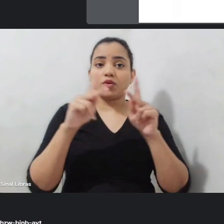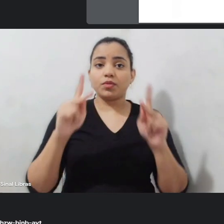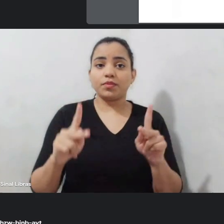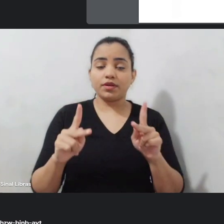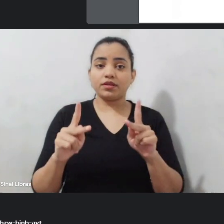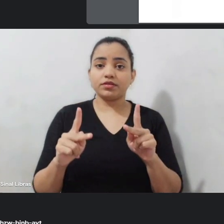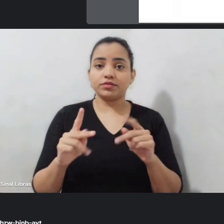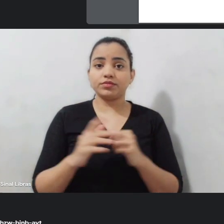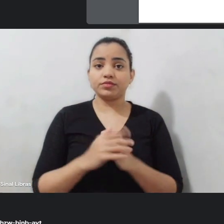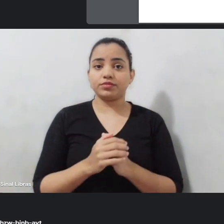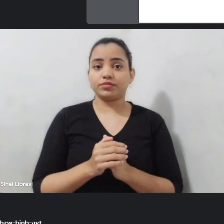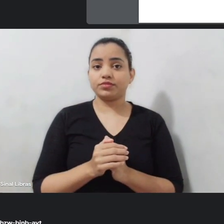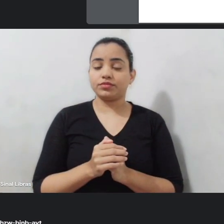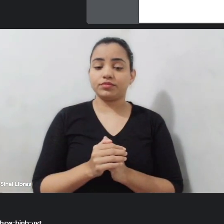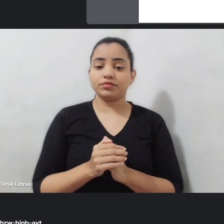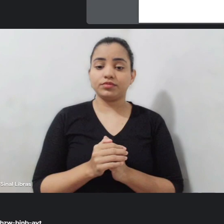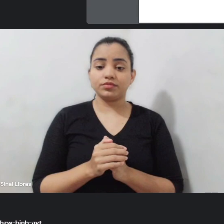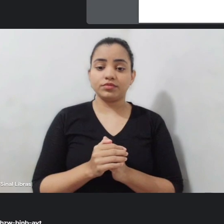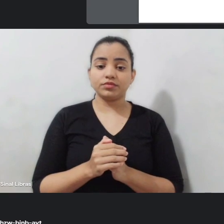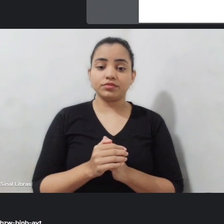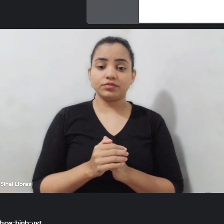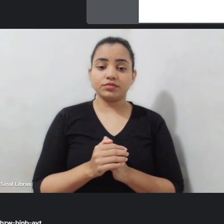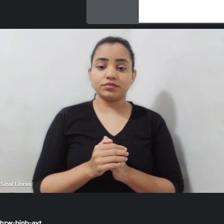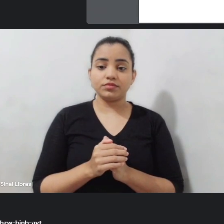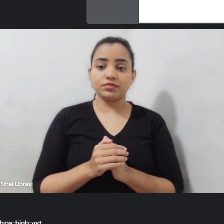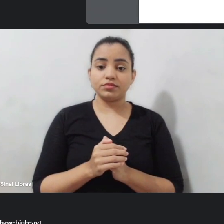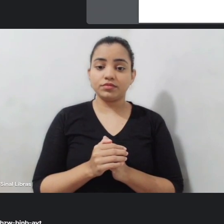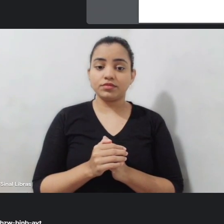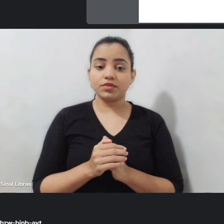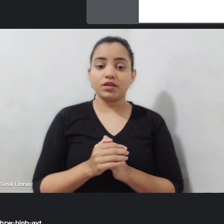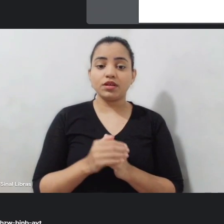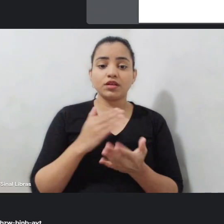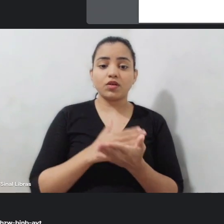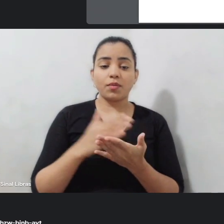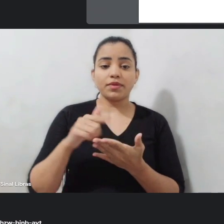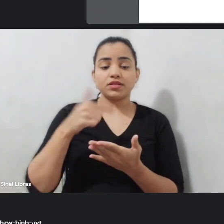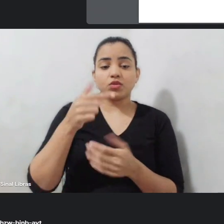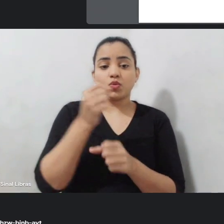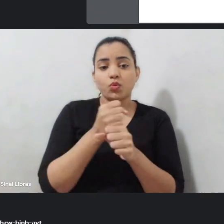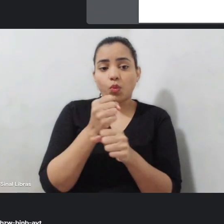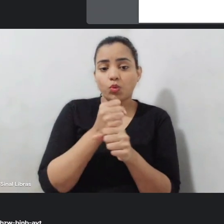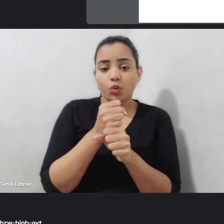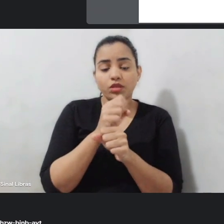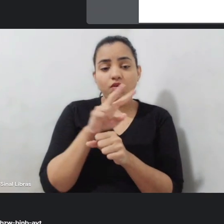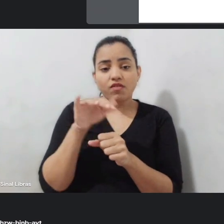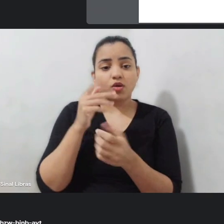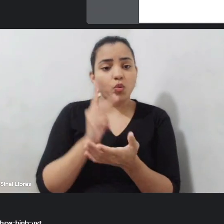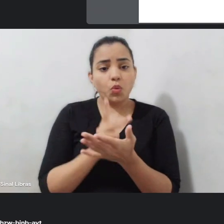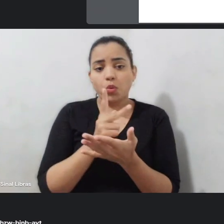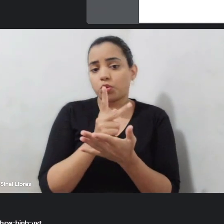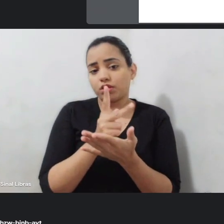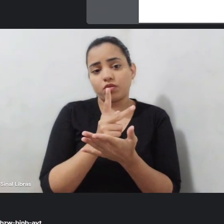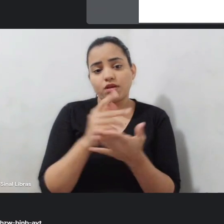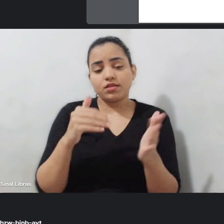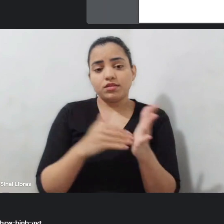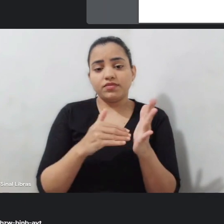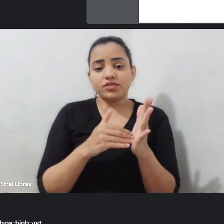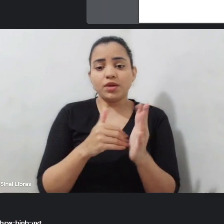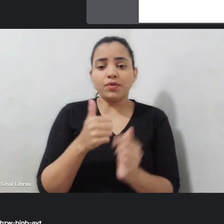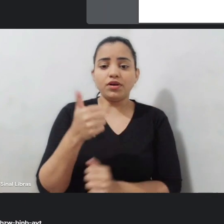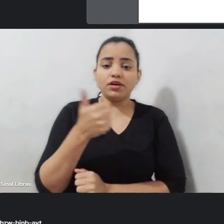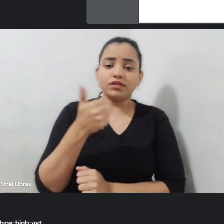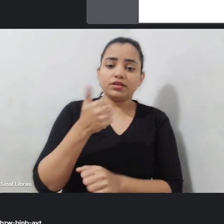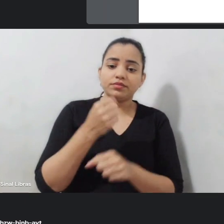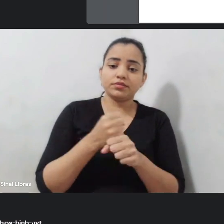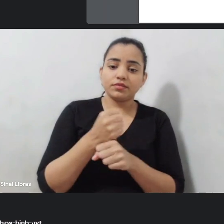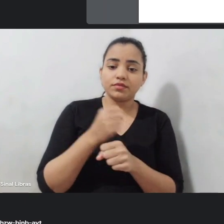puxo em prática a partir do ano que vem e vai continuar pelo primeiro ano da gestão seguinte.